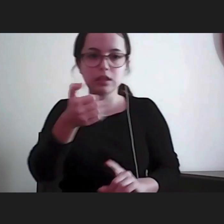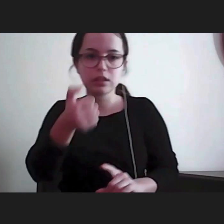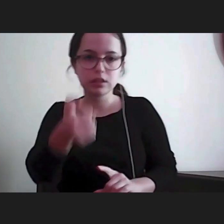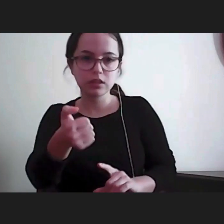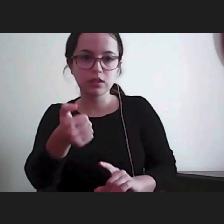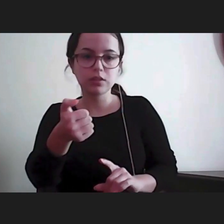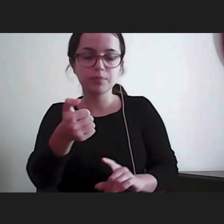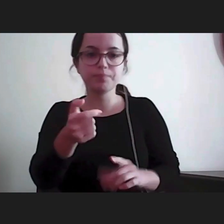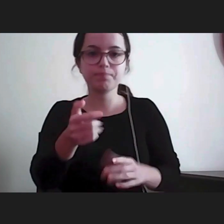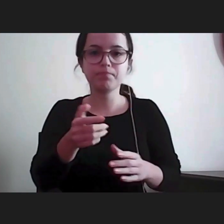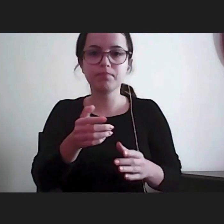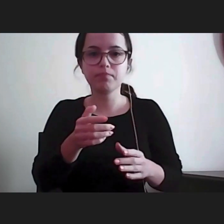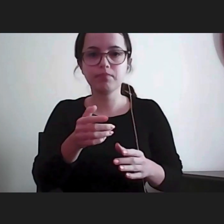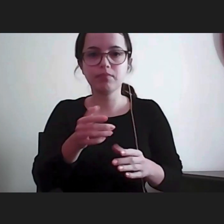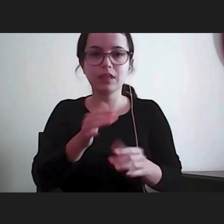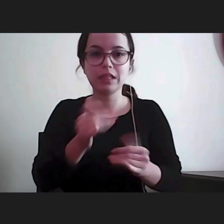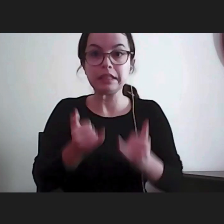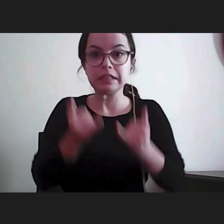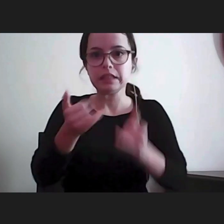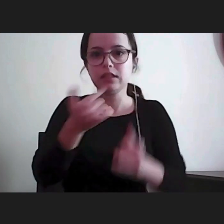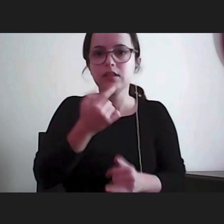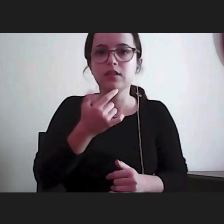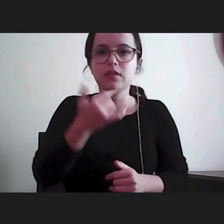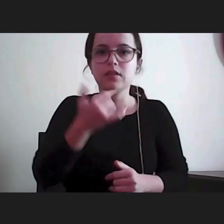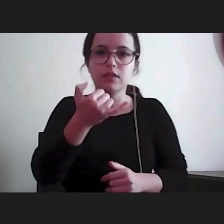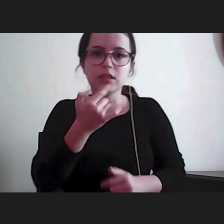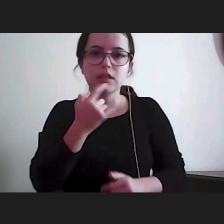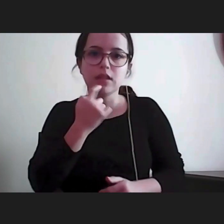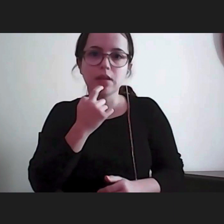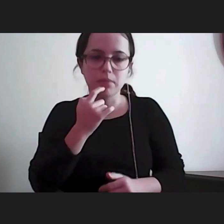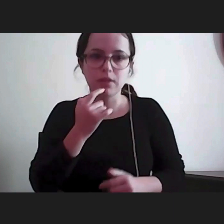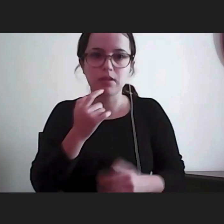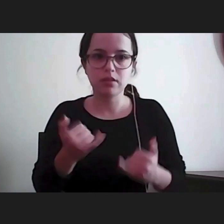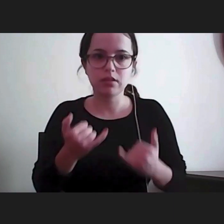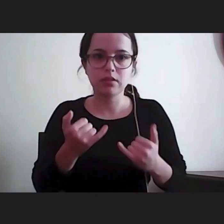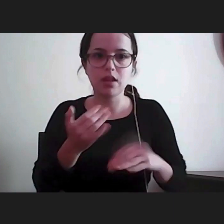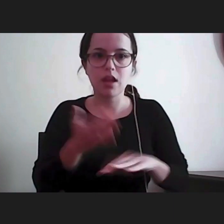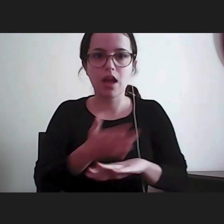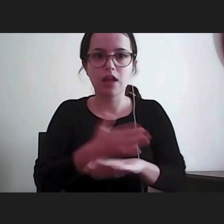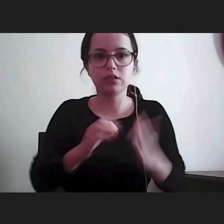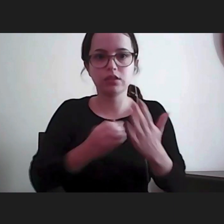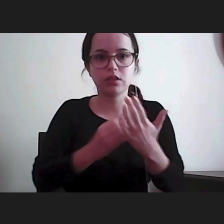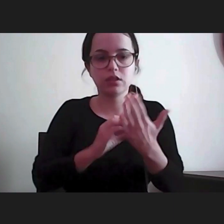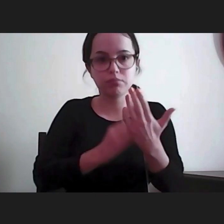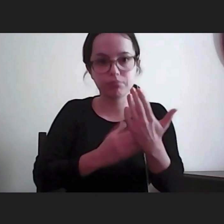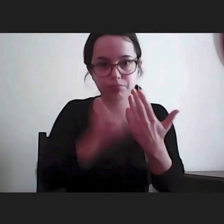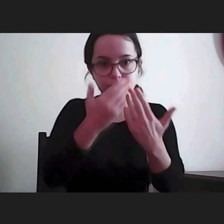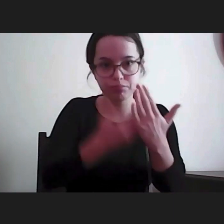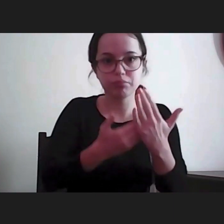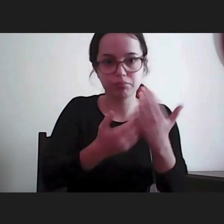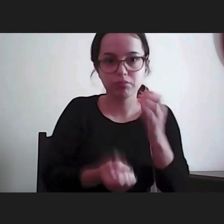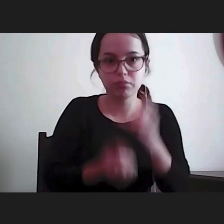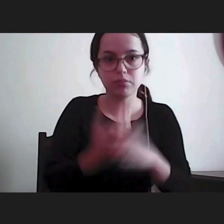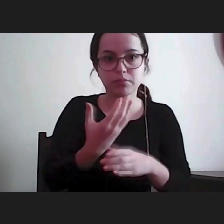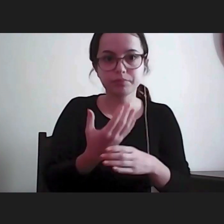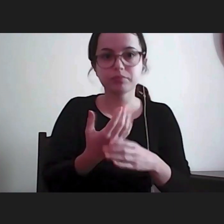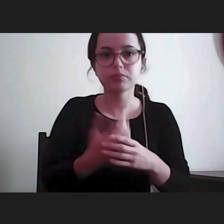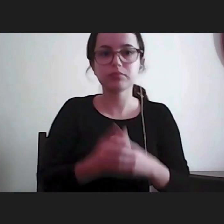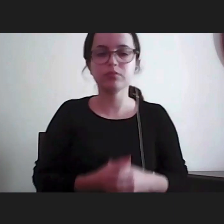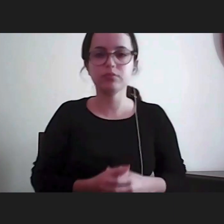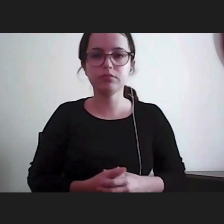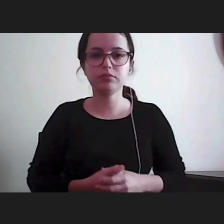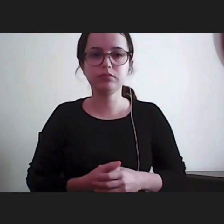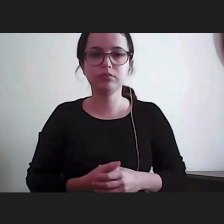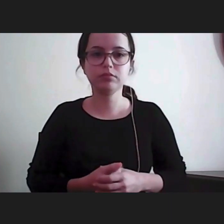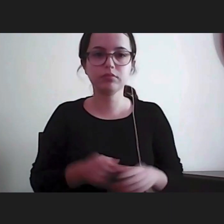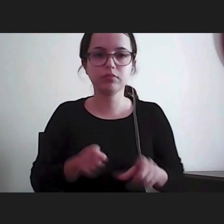logo ali, no pós-25 de Abril, antes da própria Constituição, foi criado o Provedor de Justiça em Portugal. É